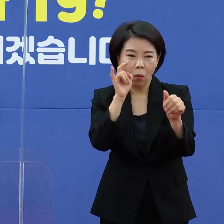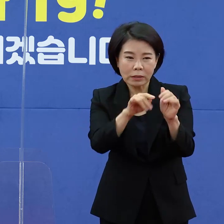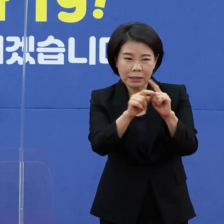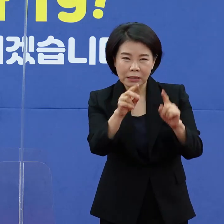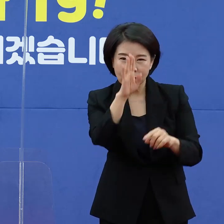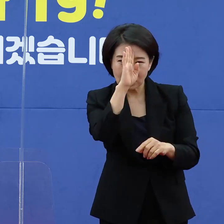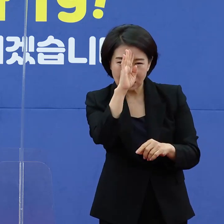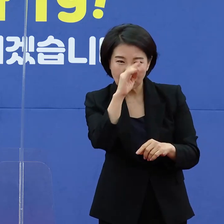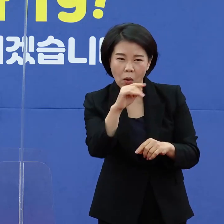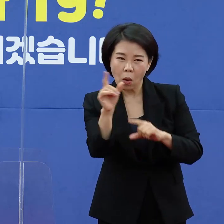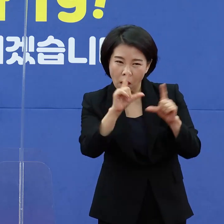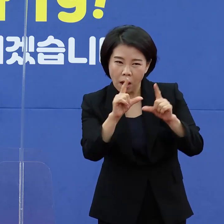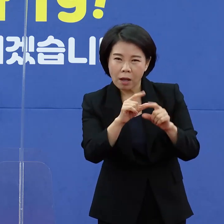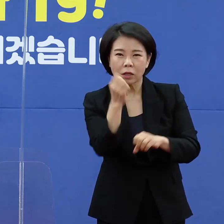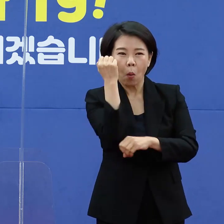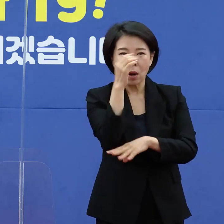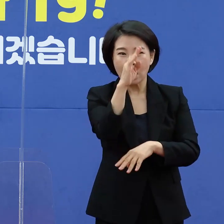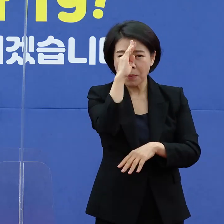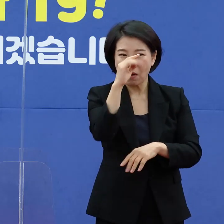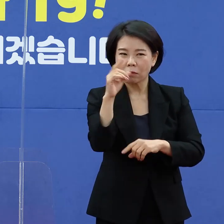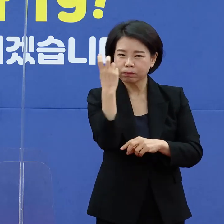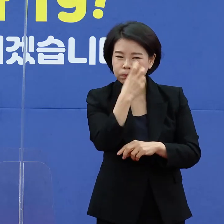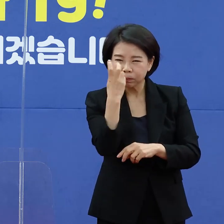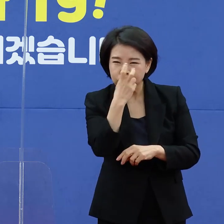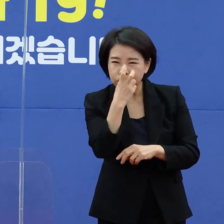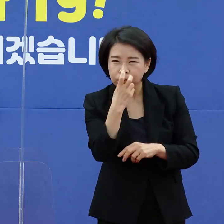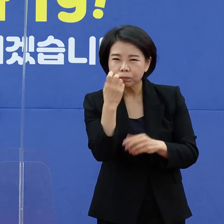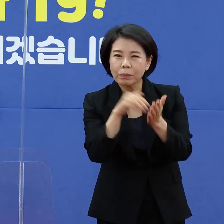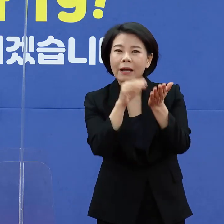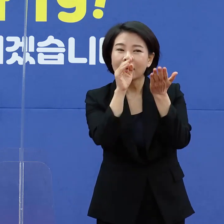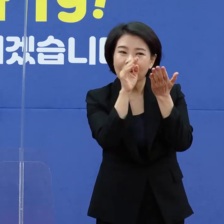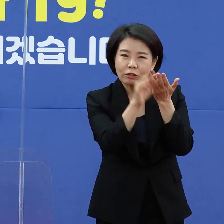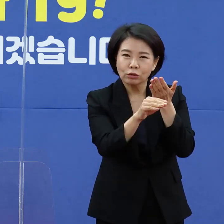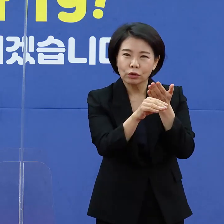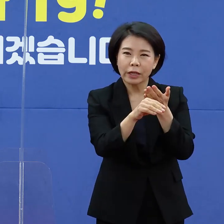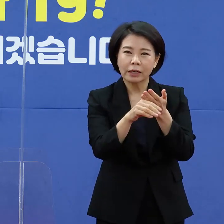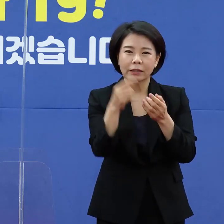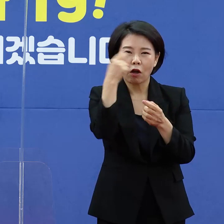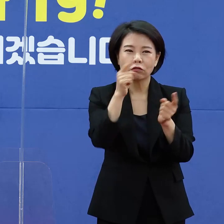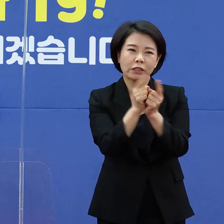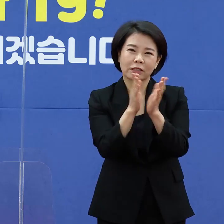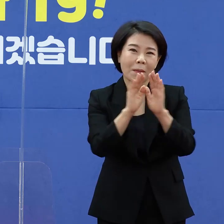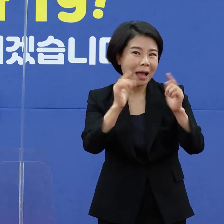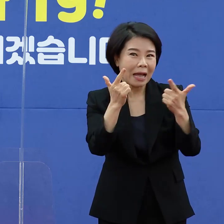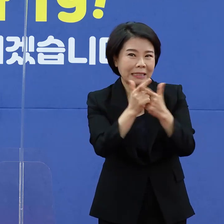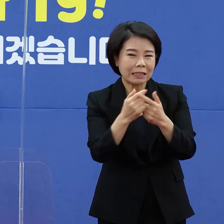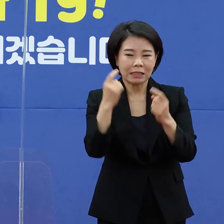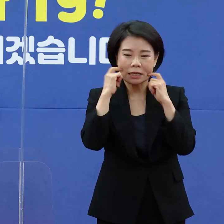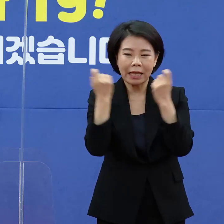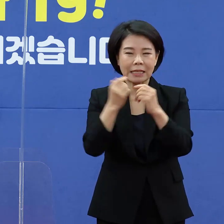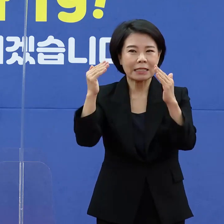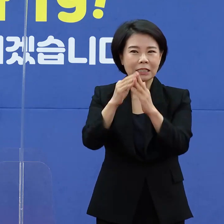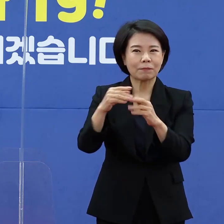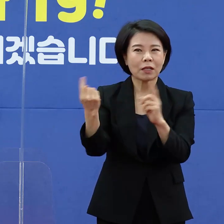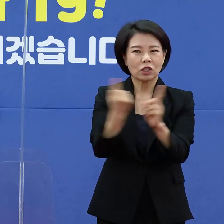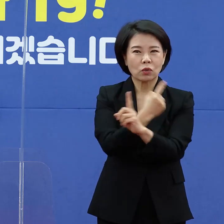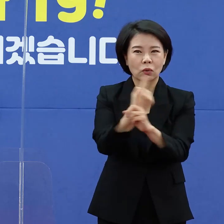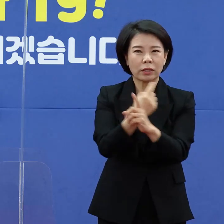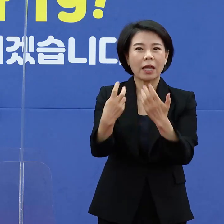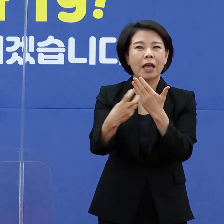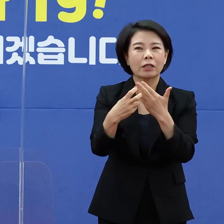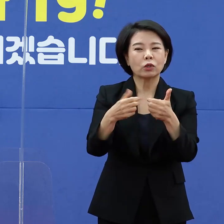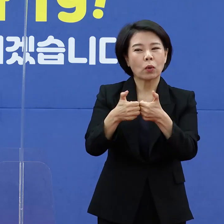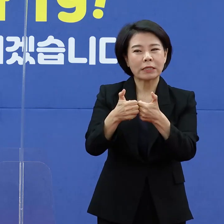현재 증상, 기저질환 등 건강상태를 확인하고 비대면 진료 등 재택치료 시 의료 상담